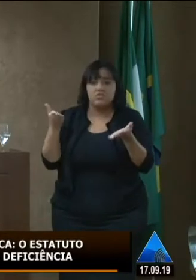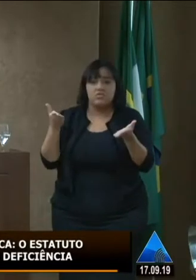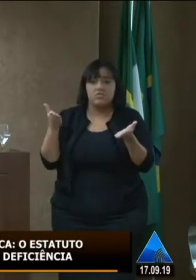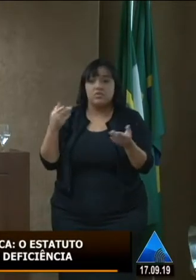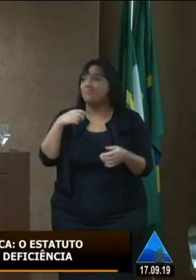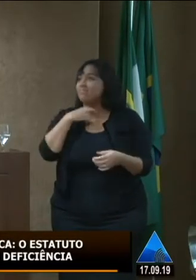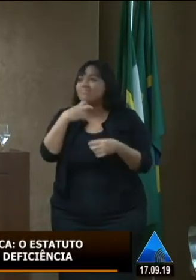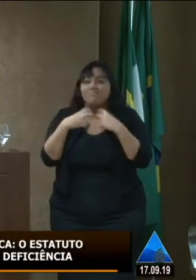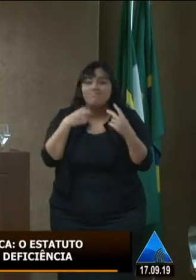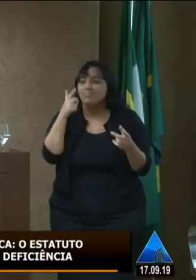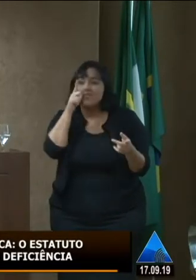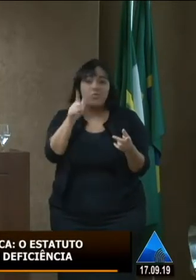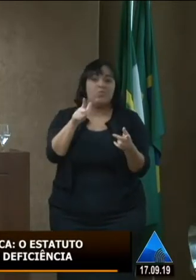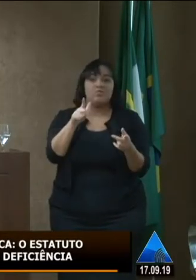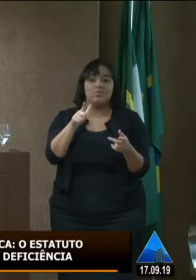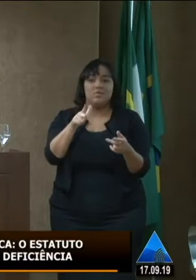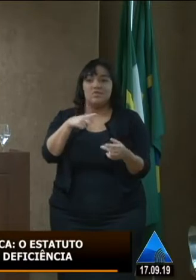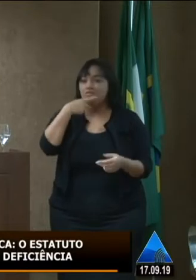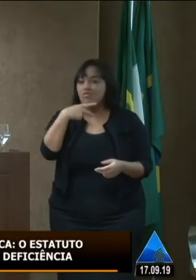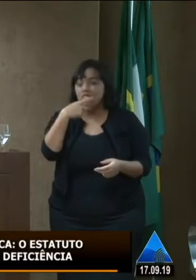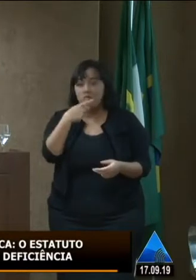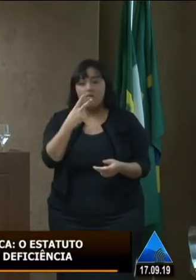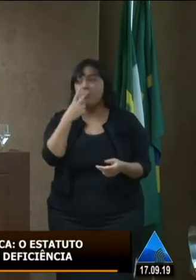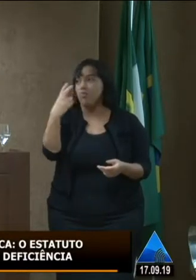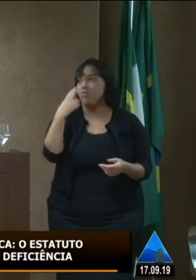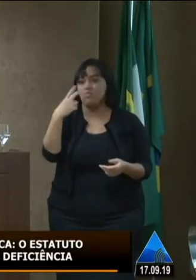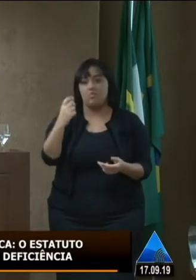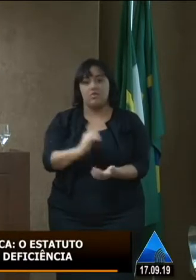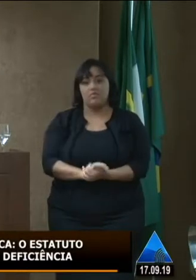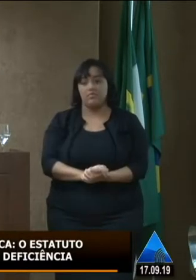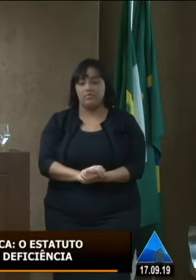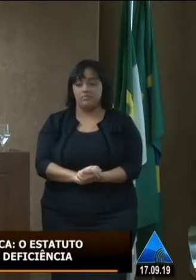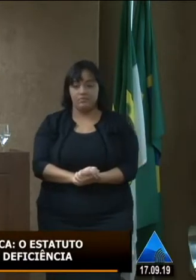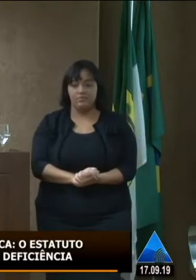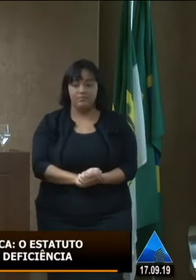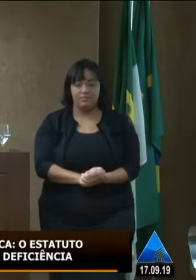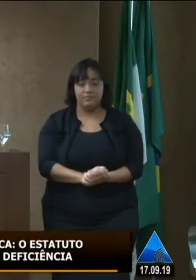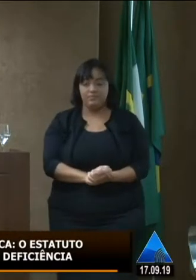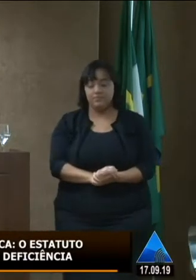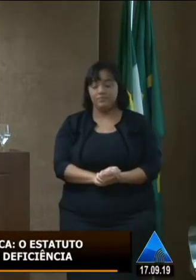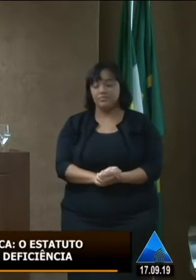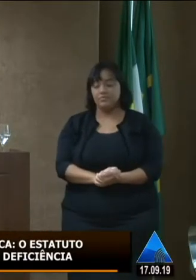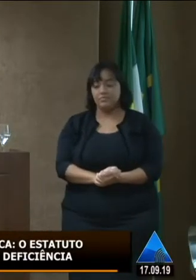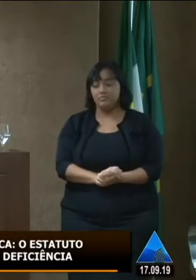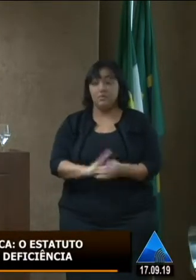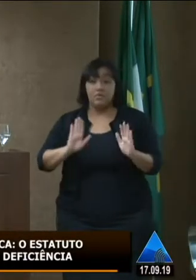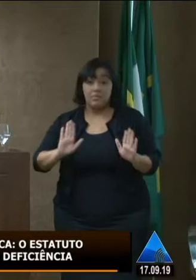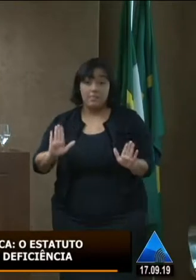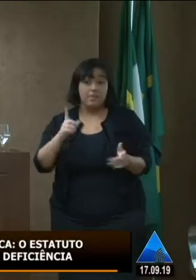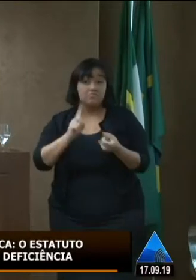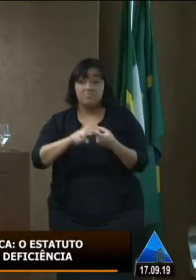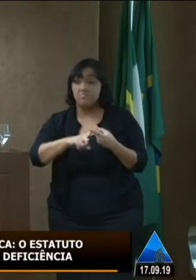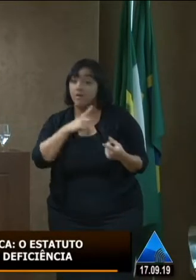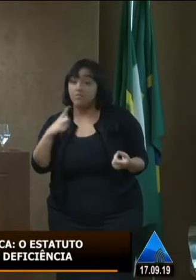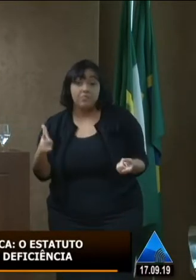consegue se comunicar na linguagem comum que é a da oralidade da fala mas ela também não tem